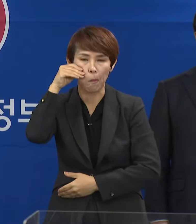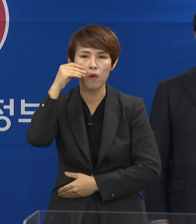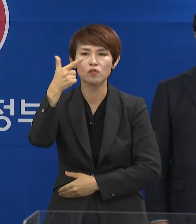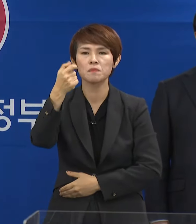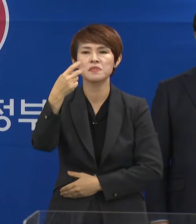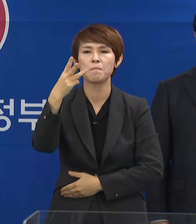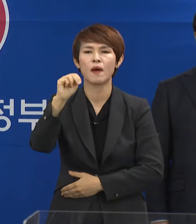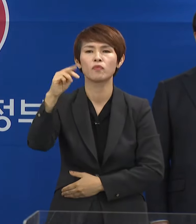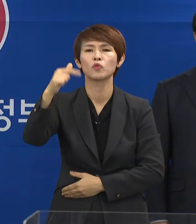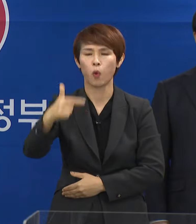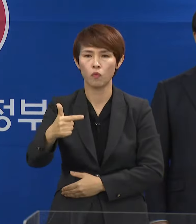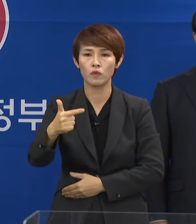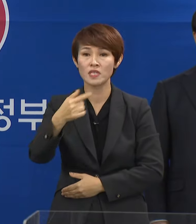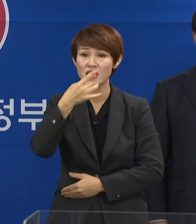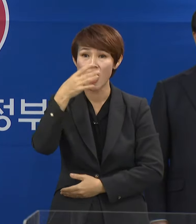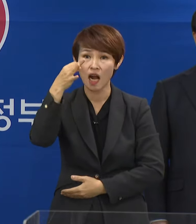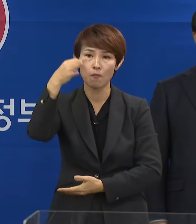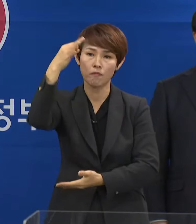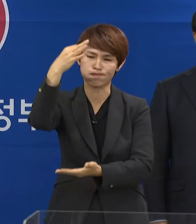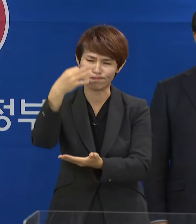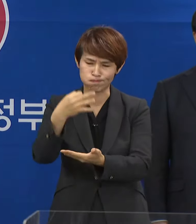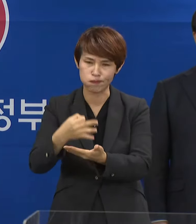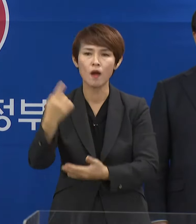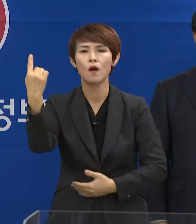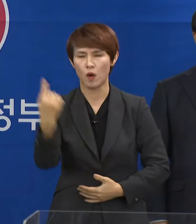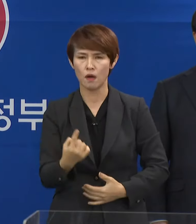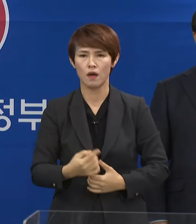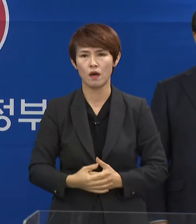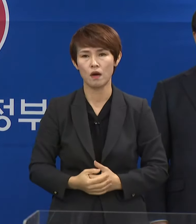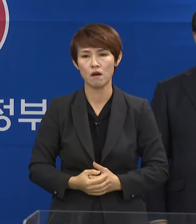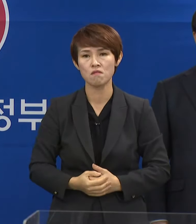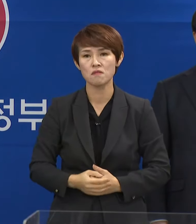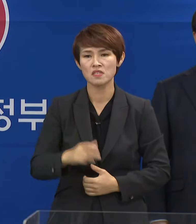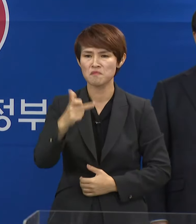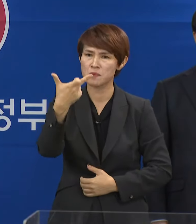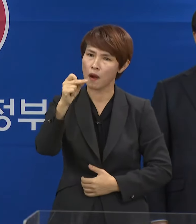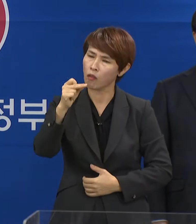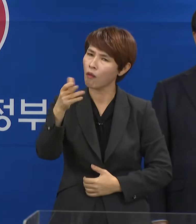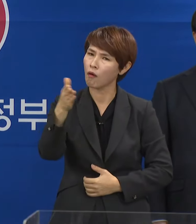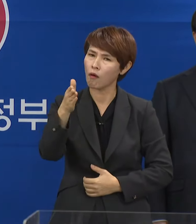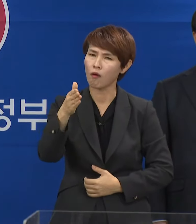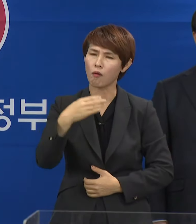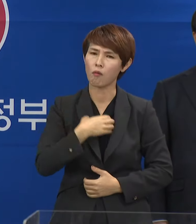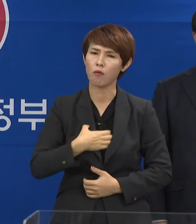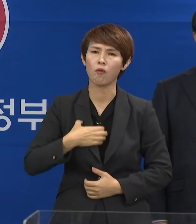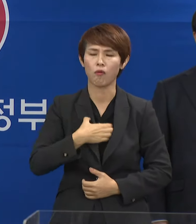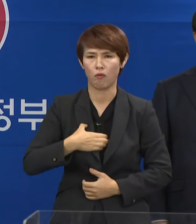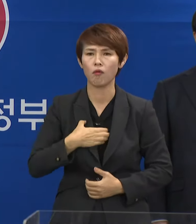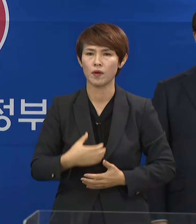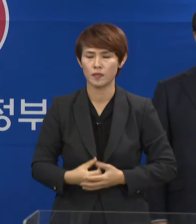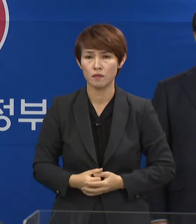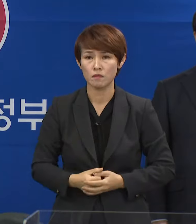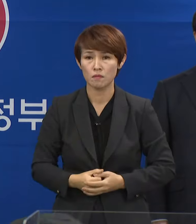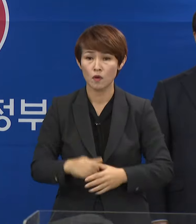넘어서고 쌀값은 지금보다 더 떨어져 17만 원 초반대에 머무를 것으로